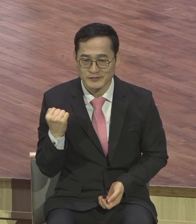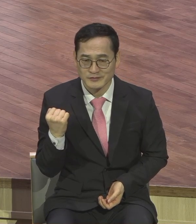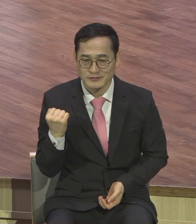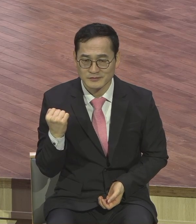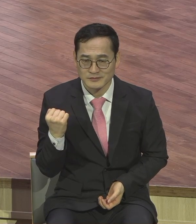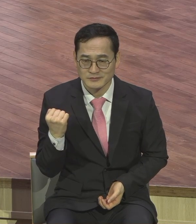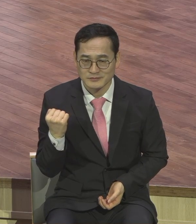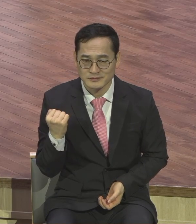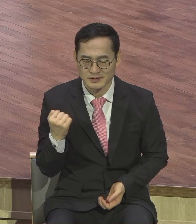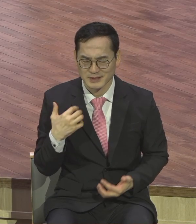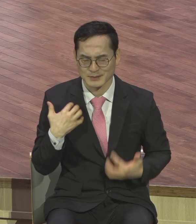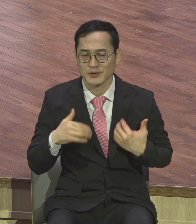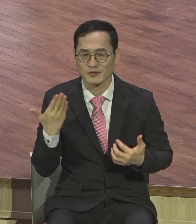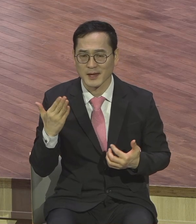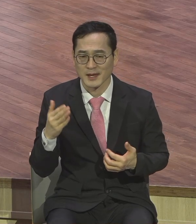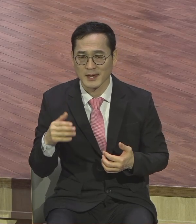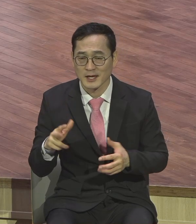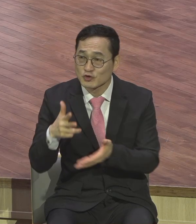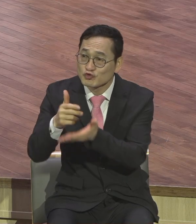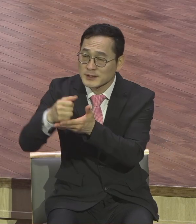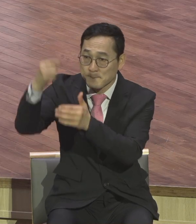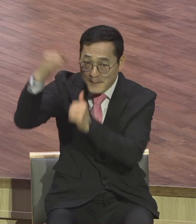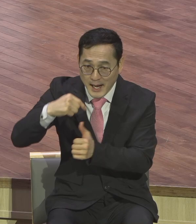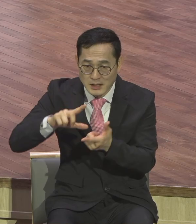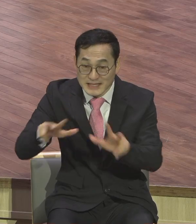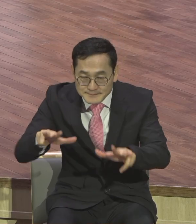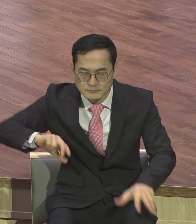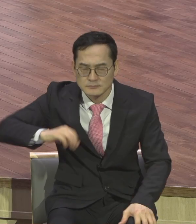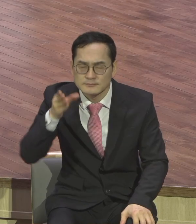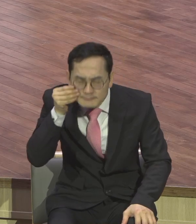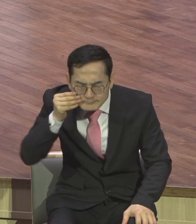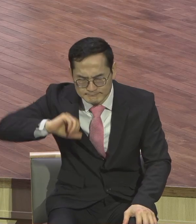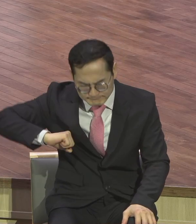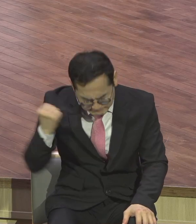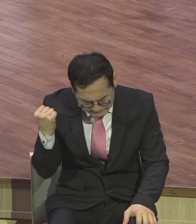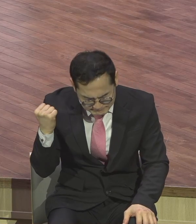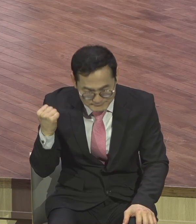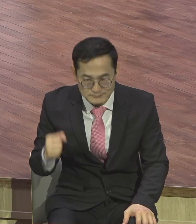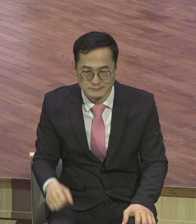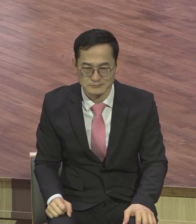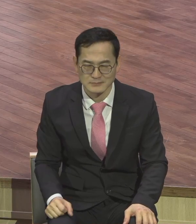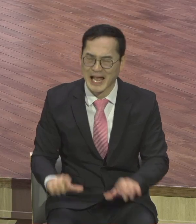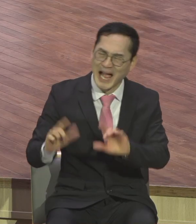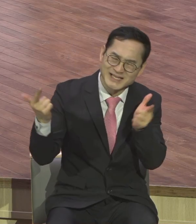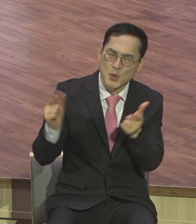때에 즉시입니다 즉시 즉시 순종하는 것 이게 중요합니다 즉시